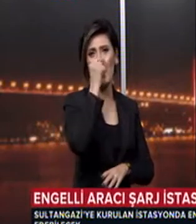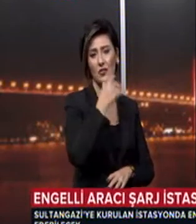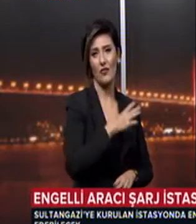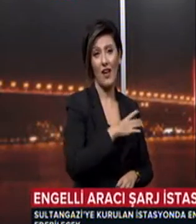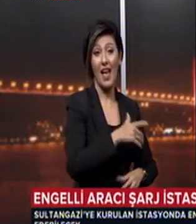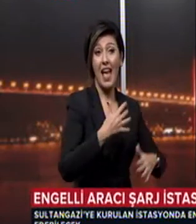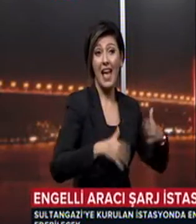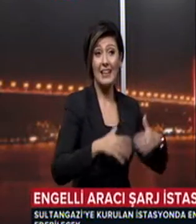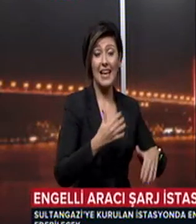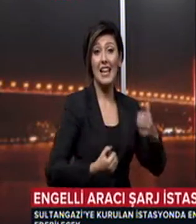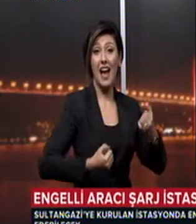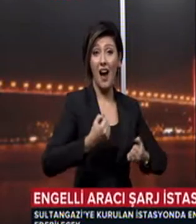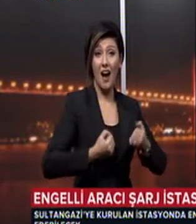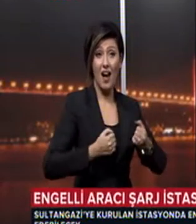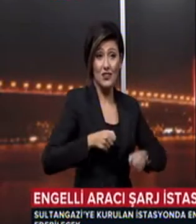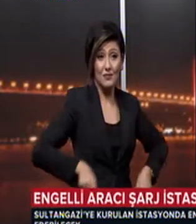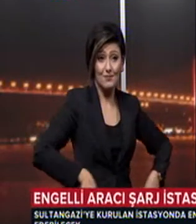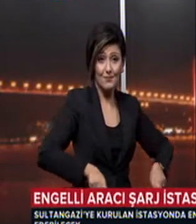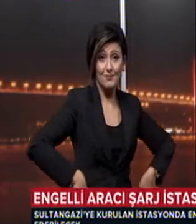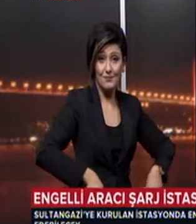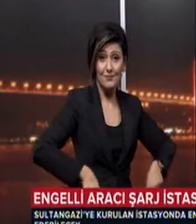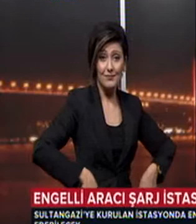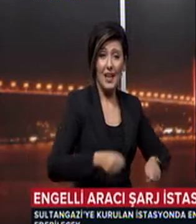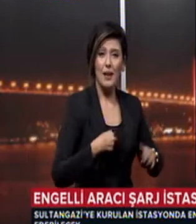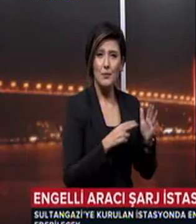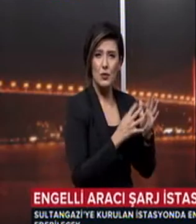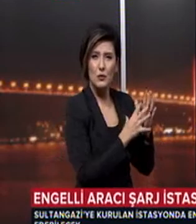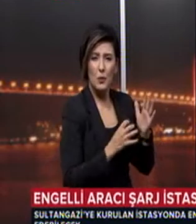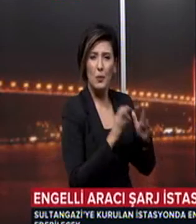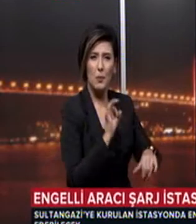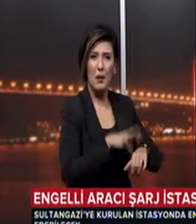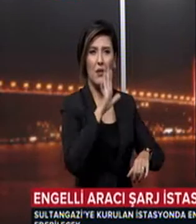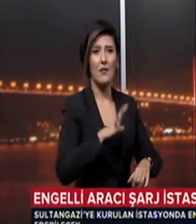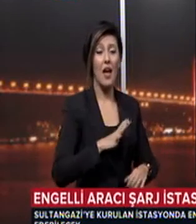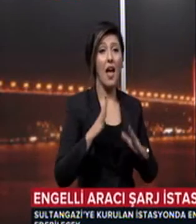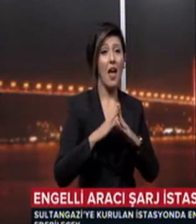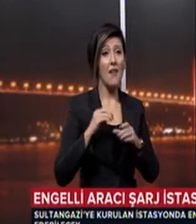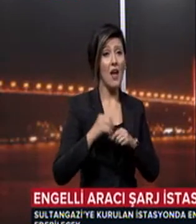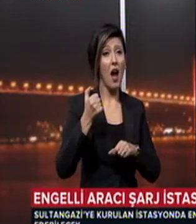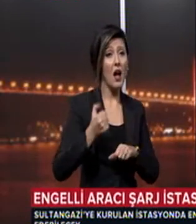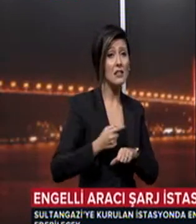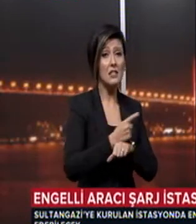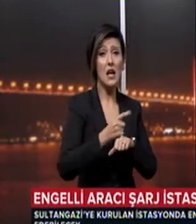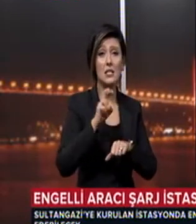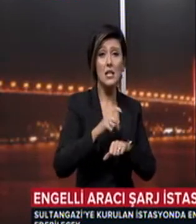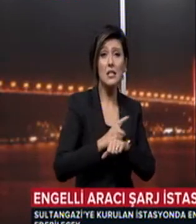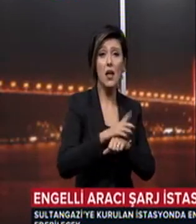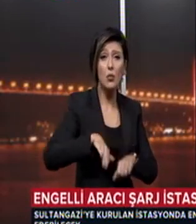Engelliler araçlarını daha kısa sürede şarj edebilecek Evde altı saat, sekiz saat doldurduğumda burada iki